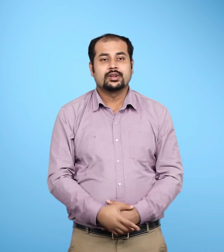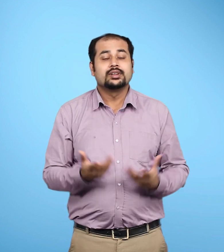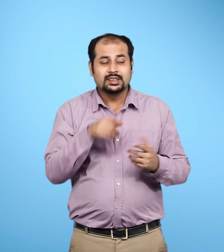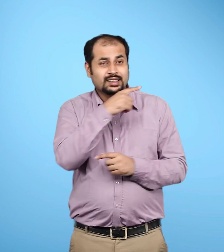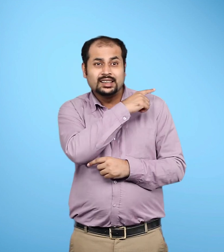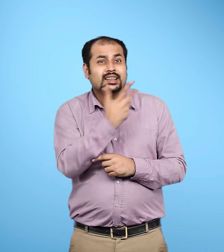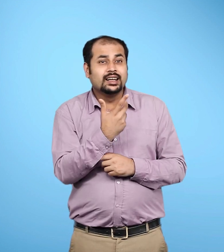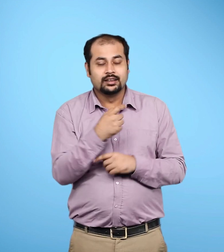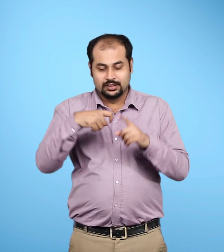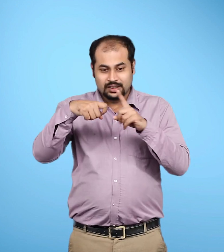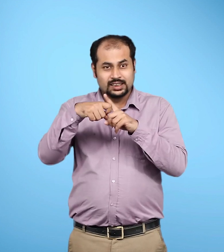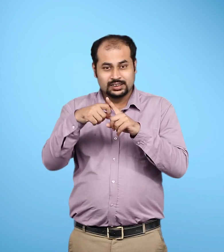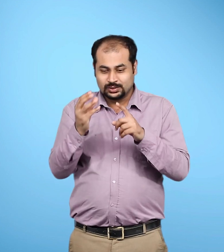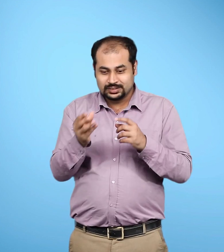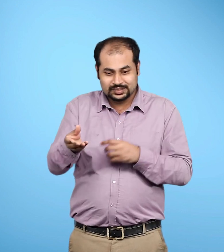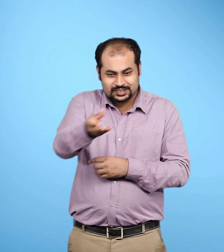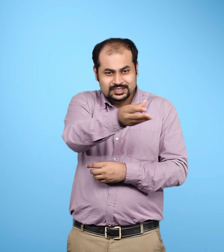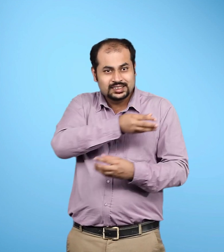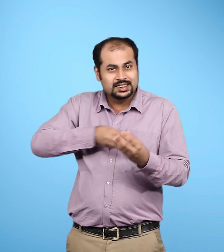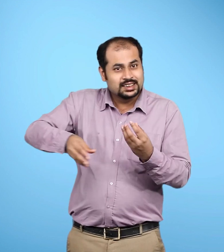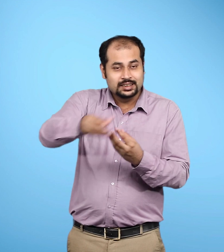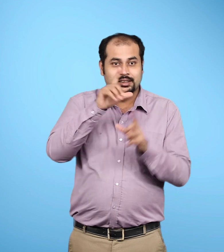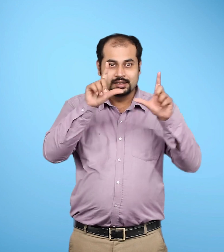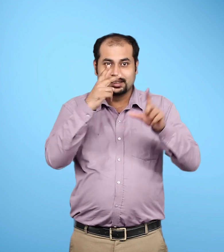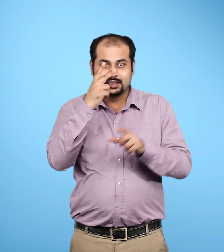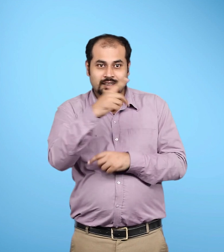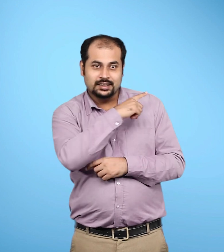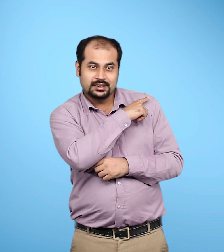इस प्रिष्थ पर इस संबंध में एक चित्र दिया गया है